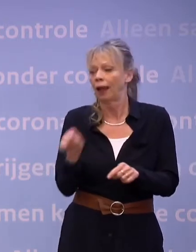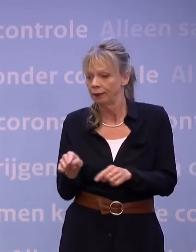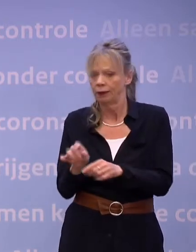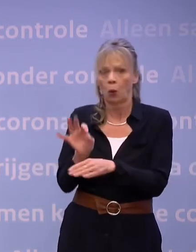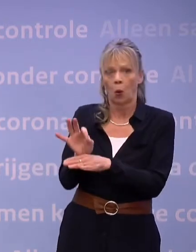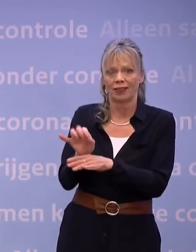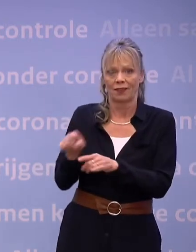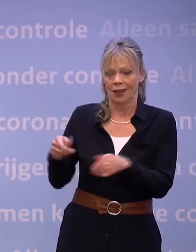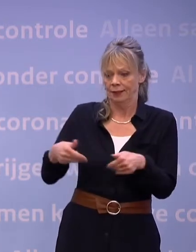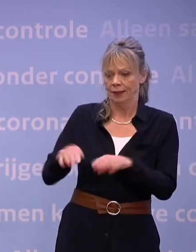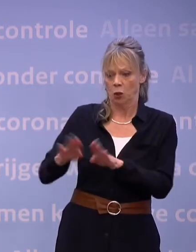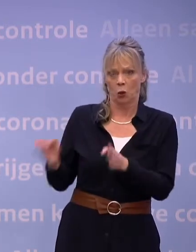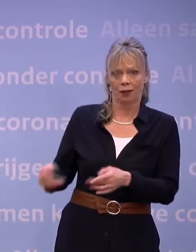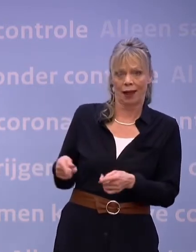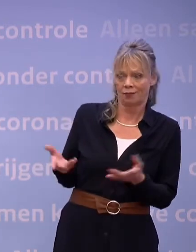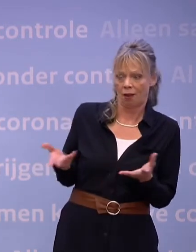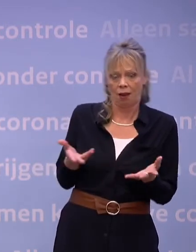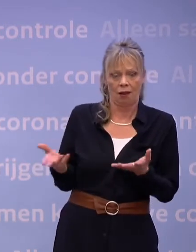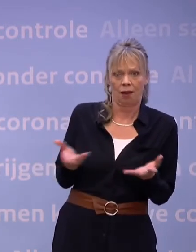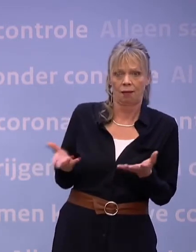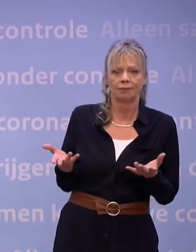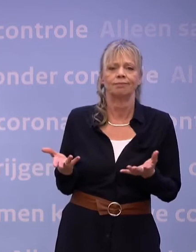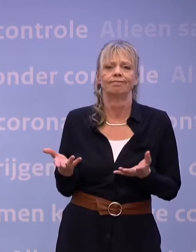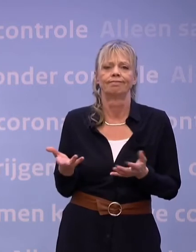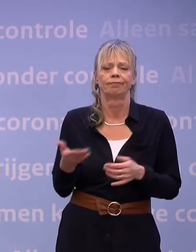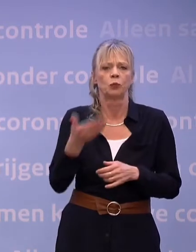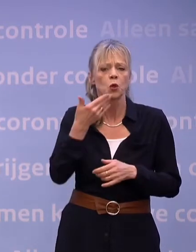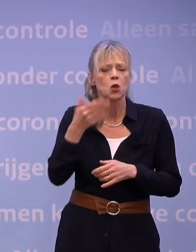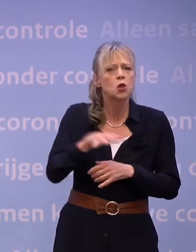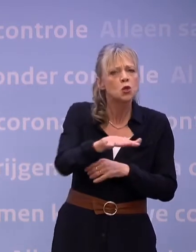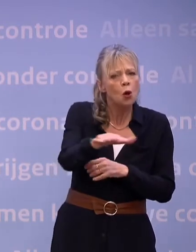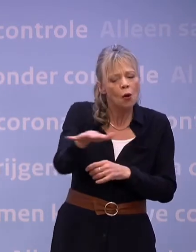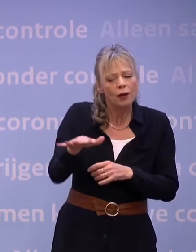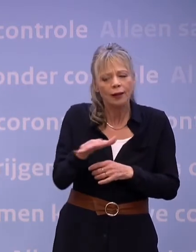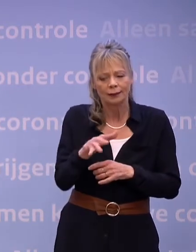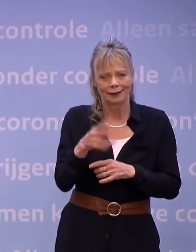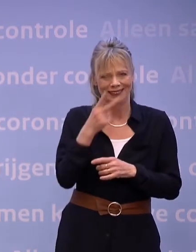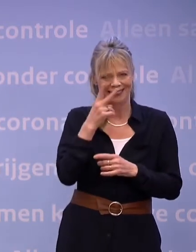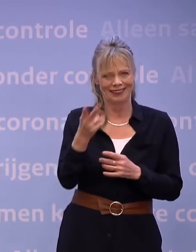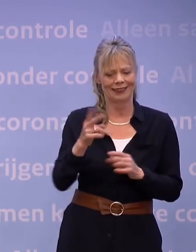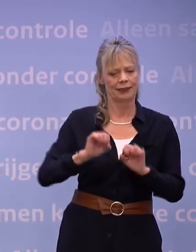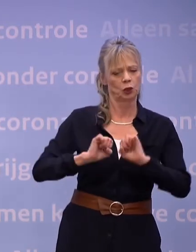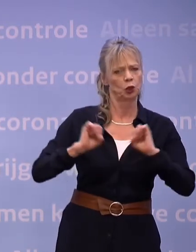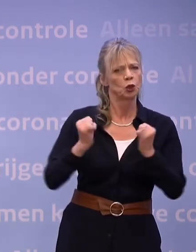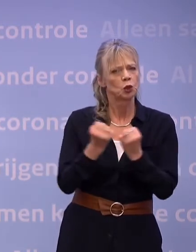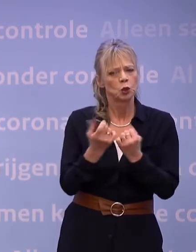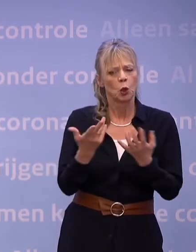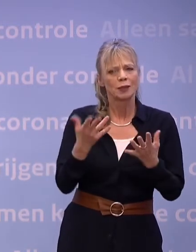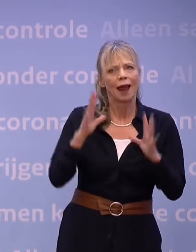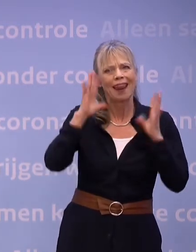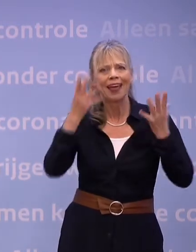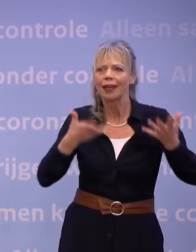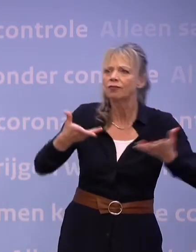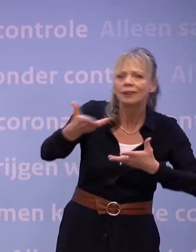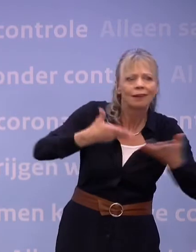keukentafel. Voor jongeren die hun sociale leven nog langer in de pauzestand moeten zetten.